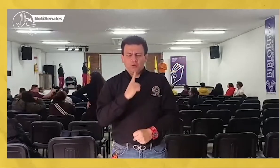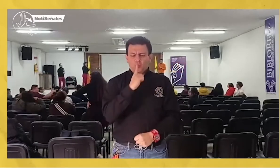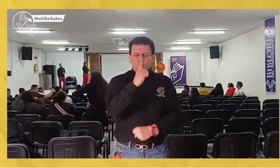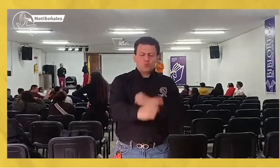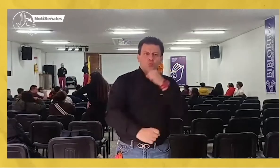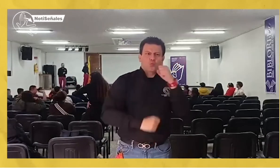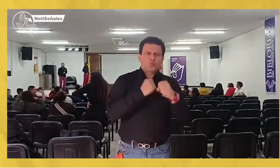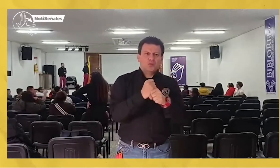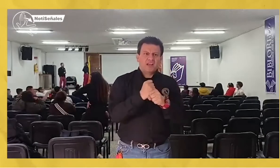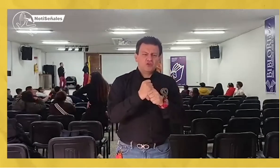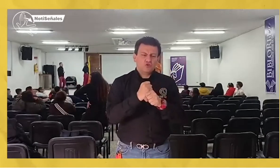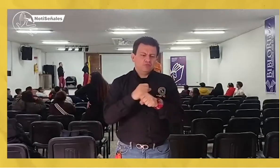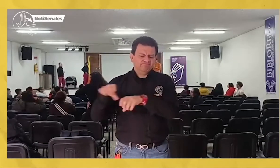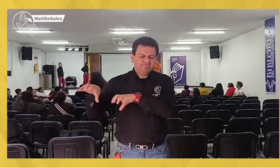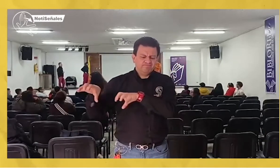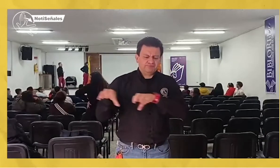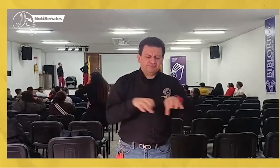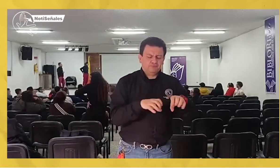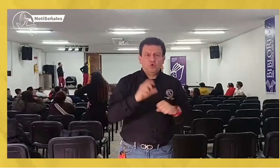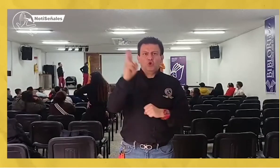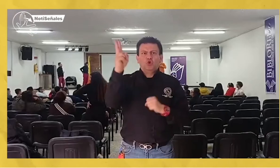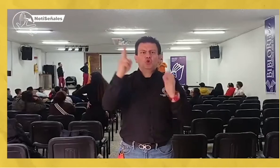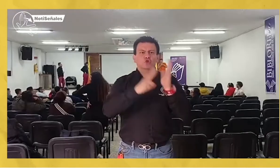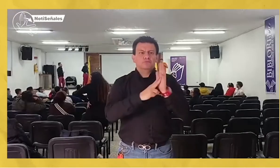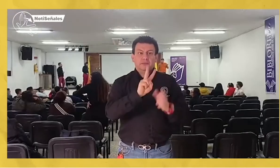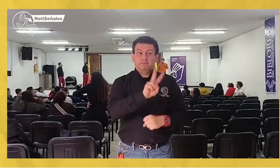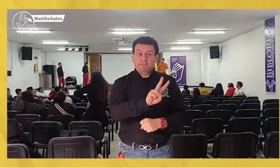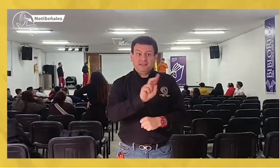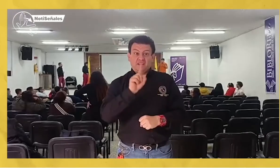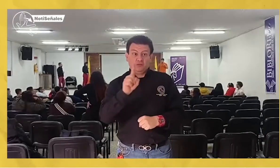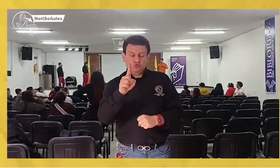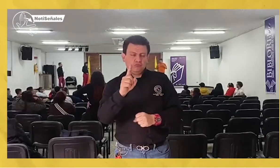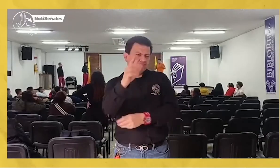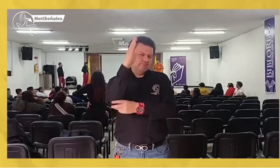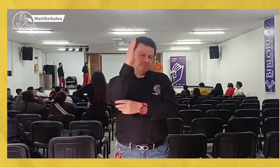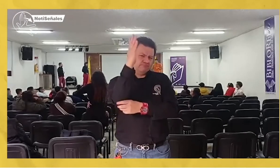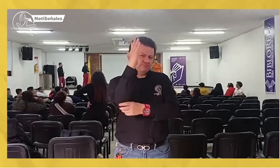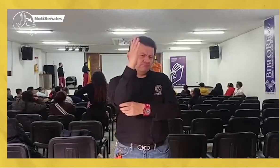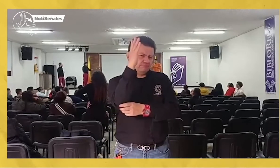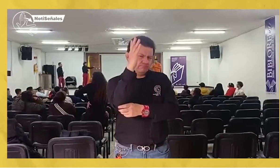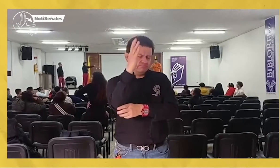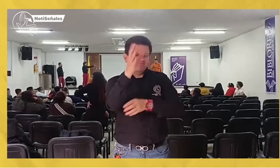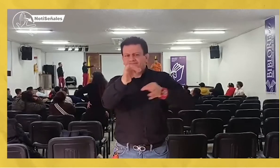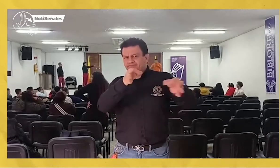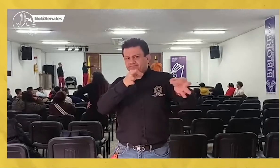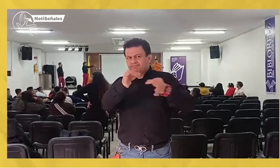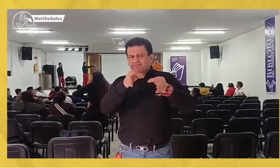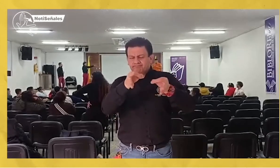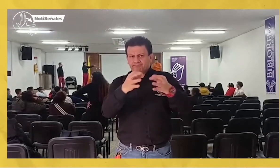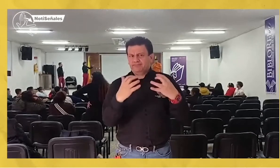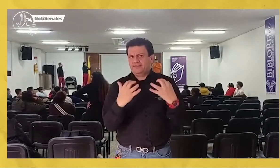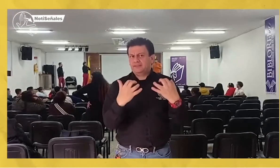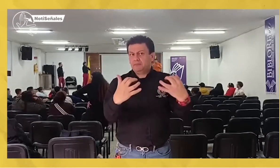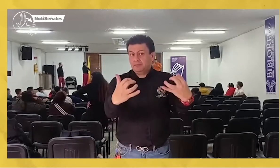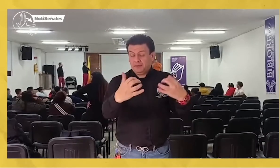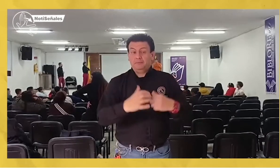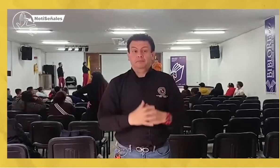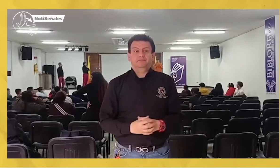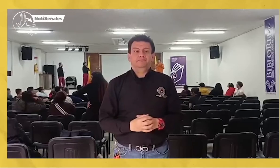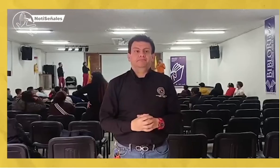desde el presidente de la asociación que hablará de las acciones realizadas en el año 2021.